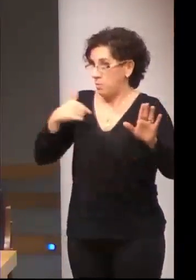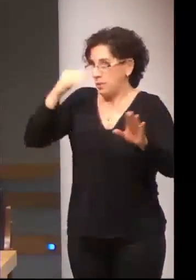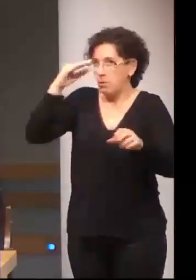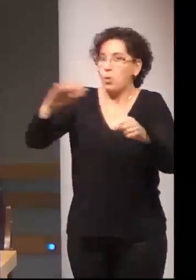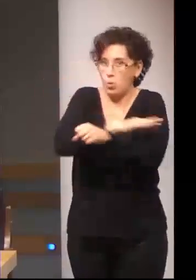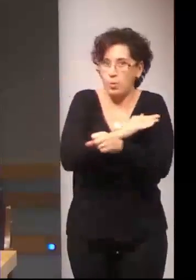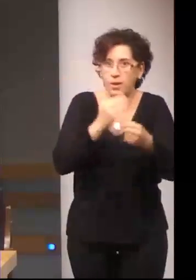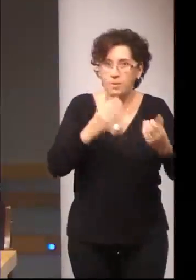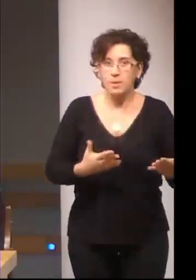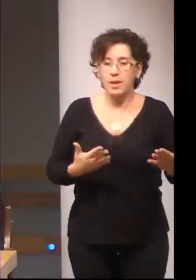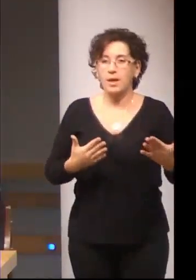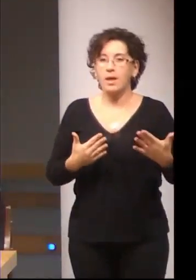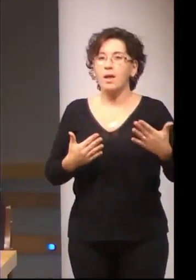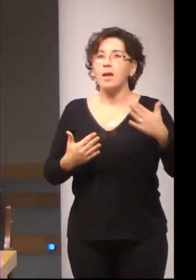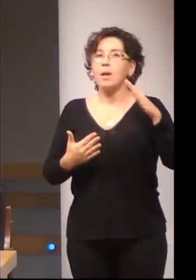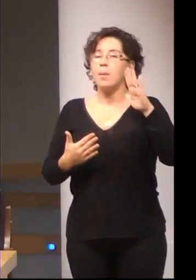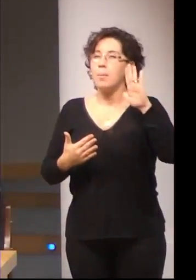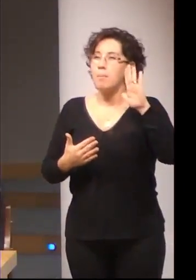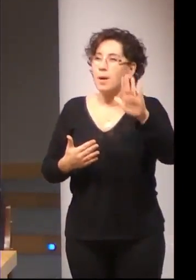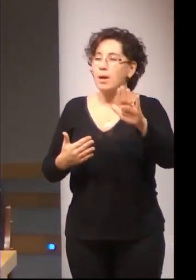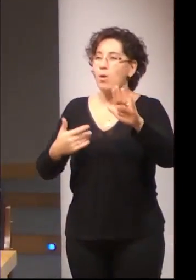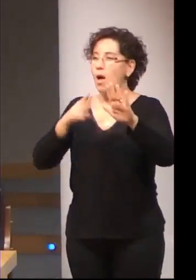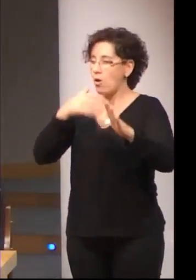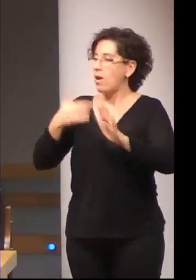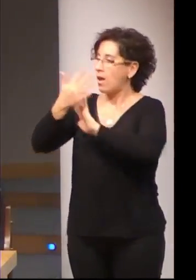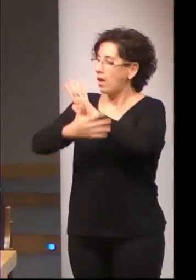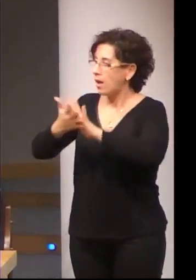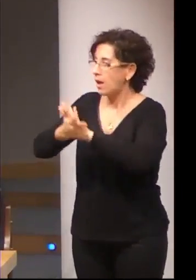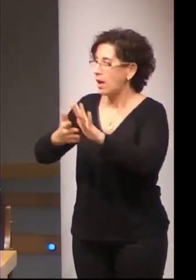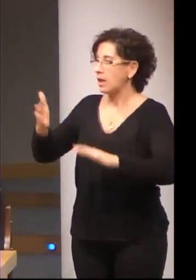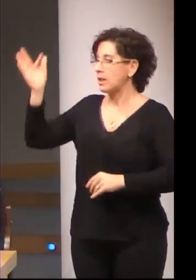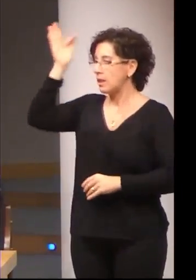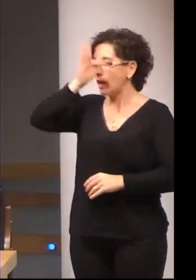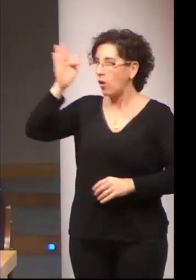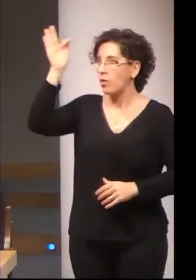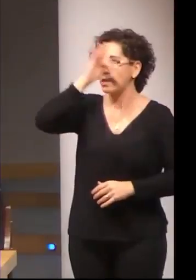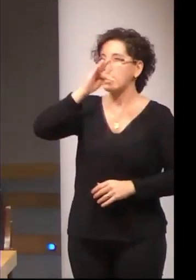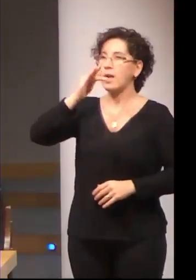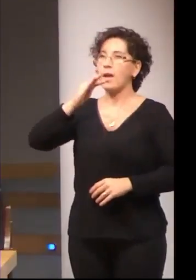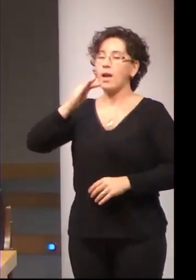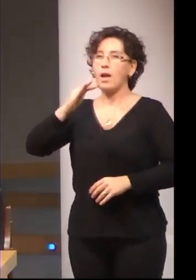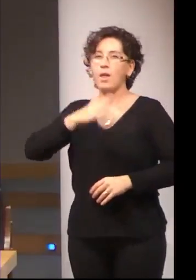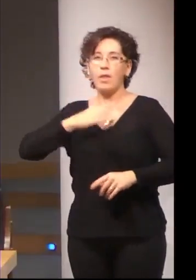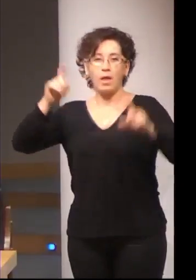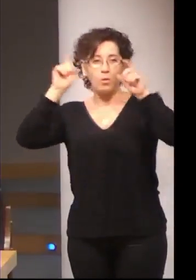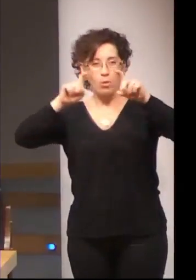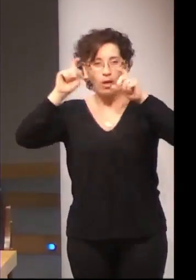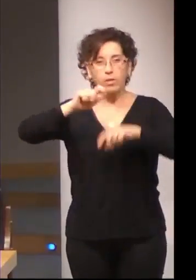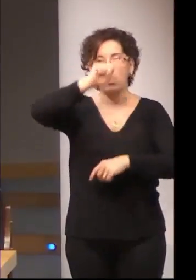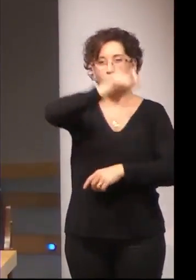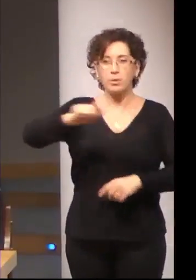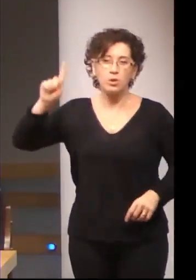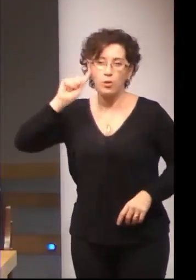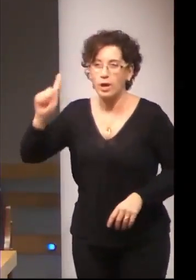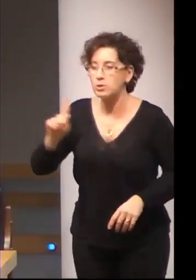Tampoco voy a detenerme a los principios teóricos fundantes de la educación de personas sordas, a